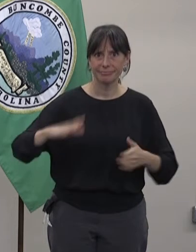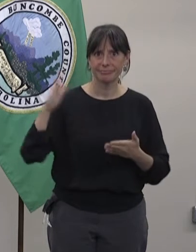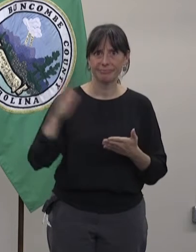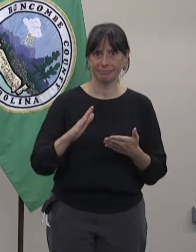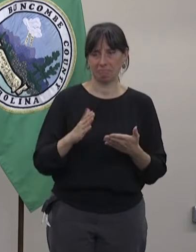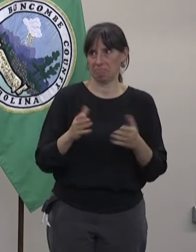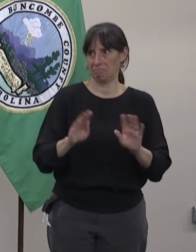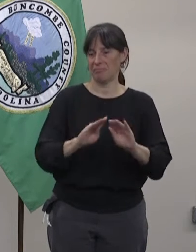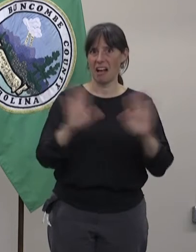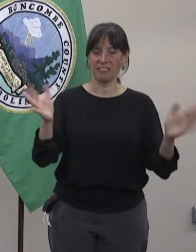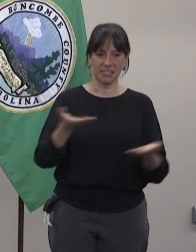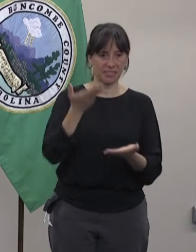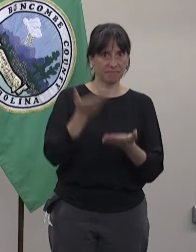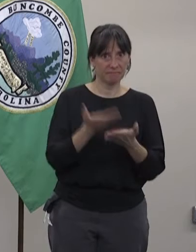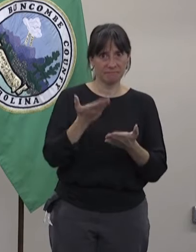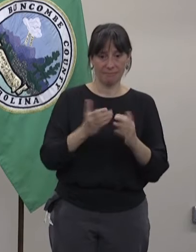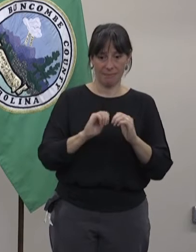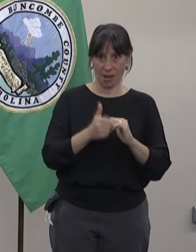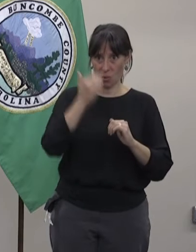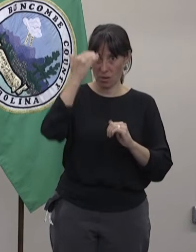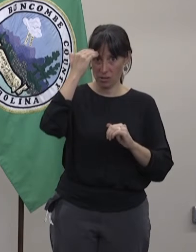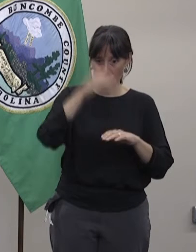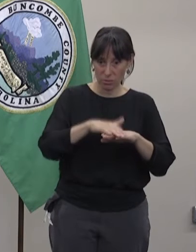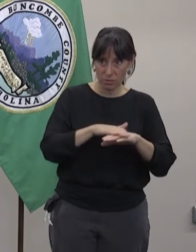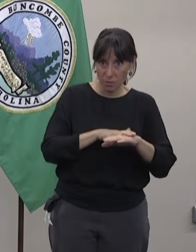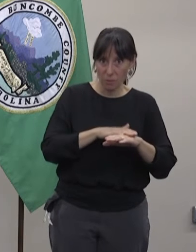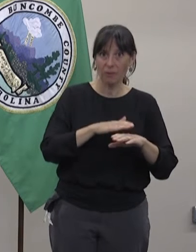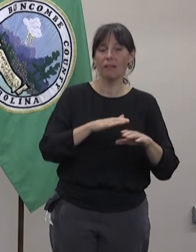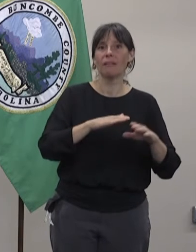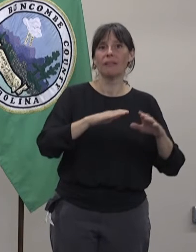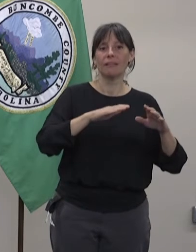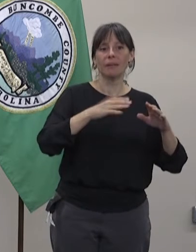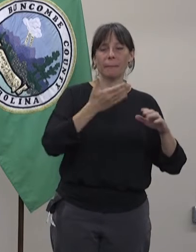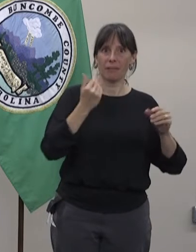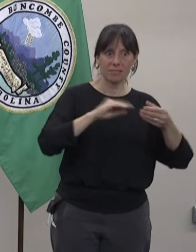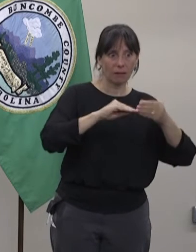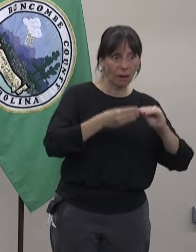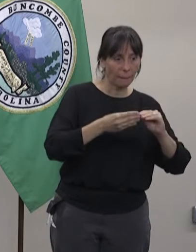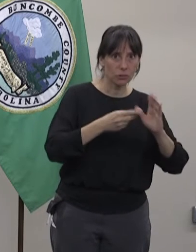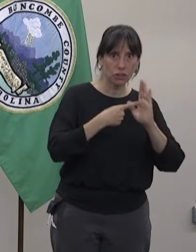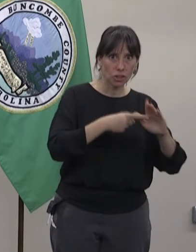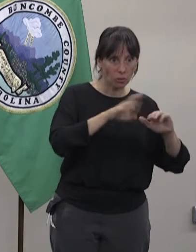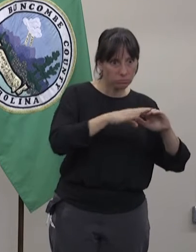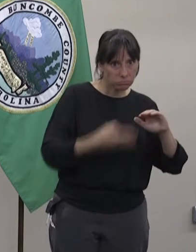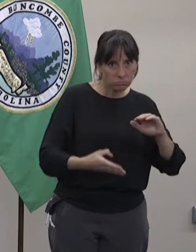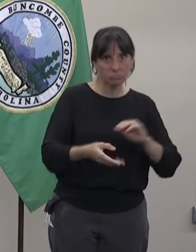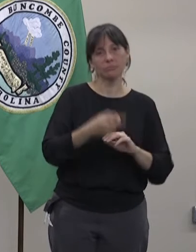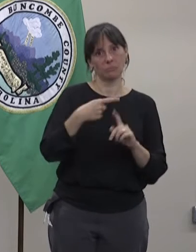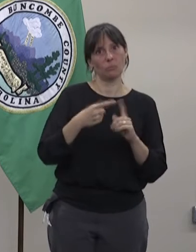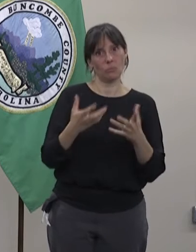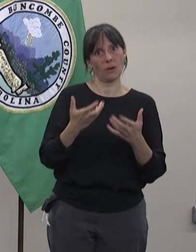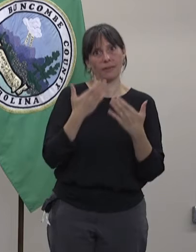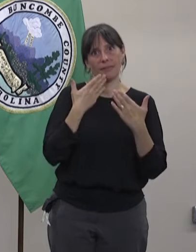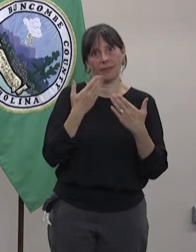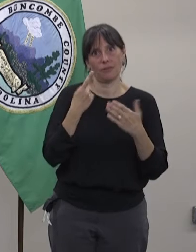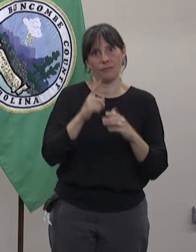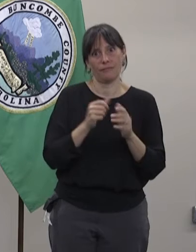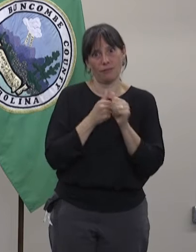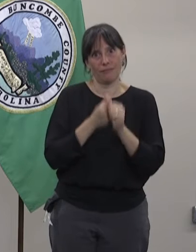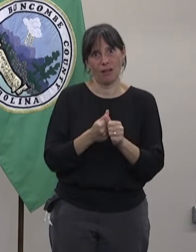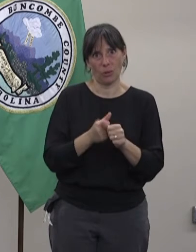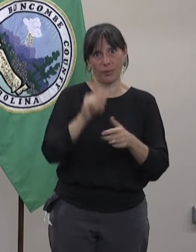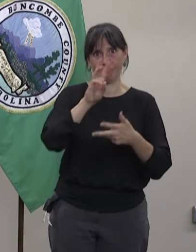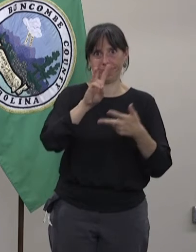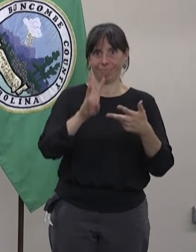todo el apoyo que están haciendo para parar el COVID-19 en nuestra comunidad. Y queremos que sigan